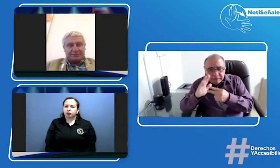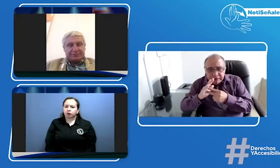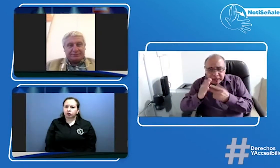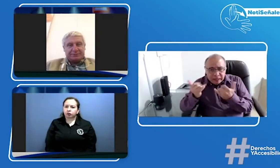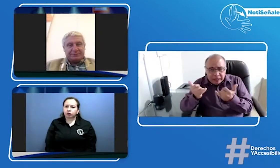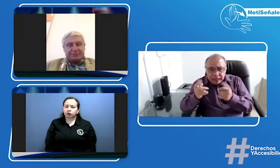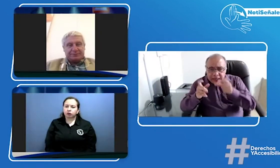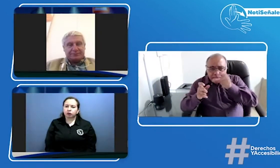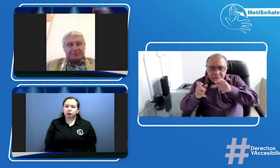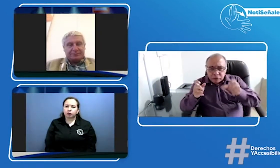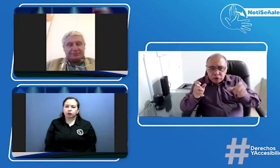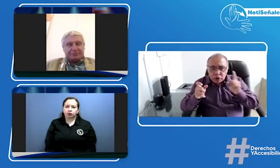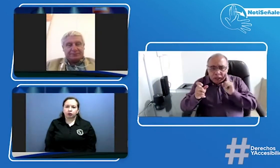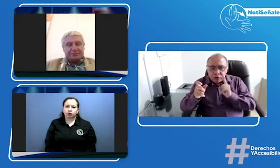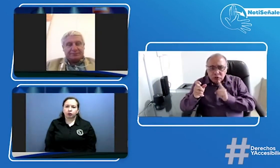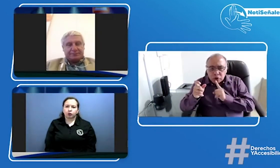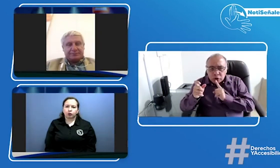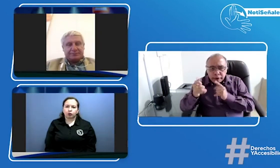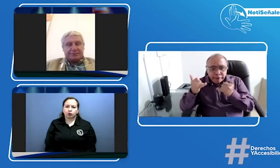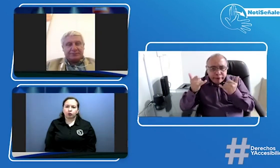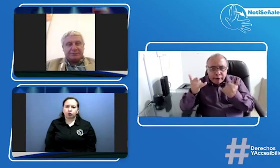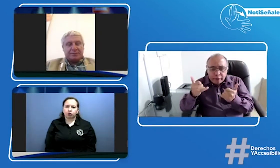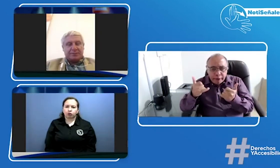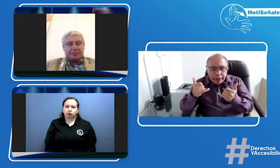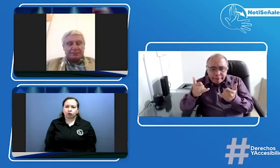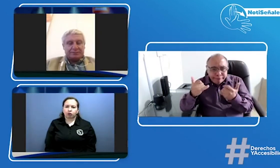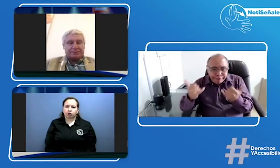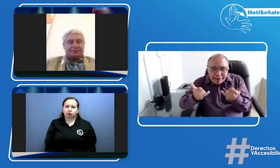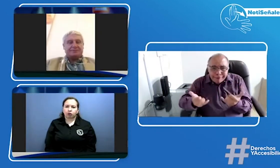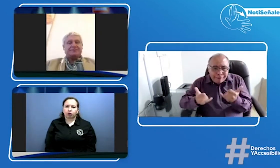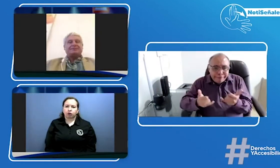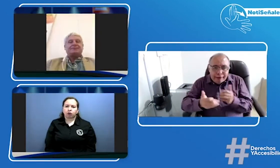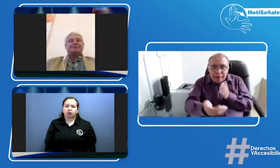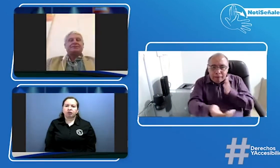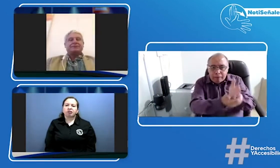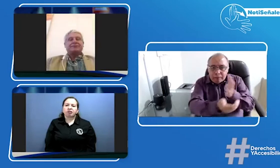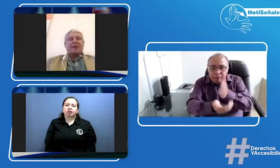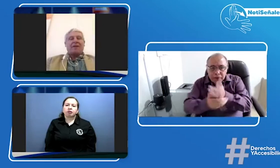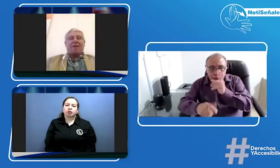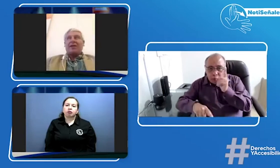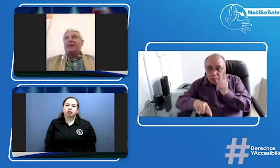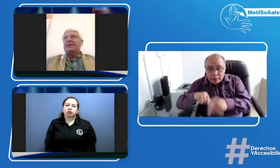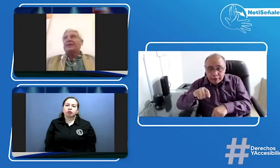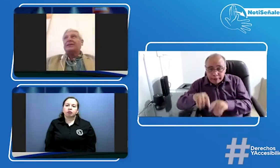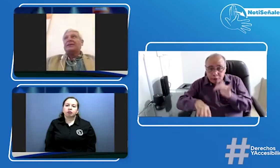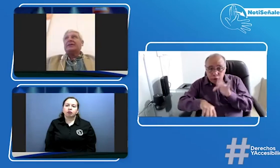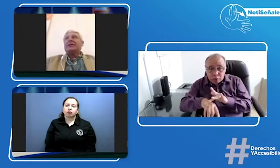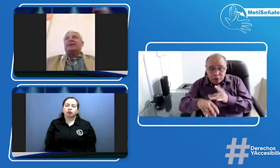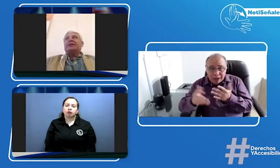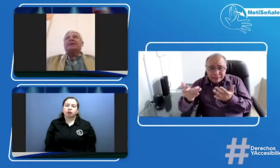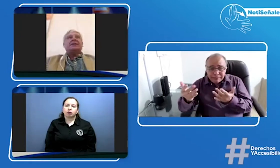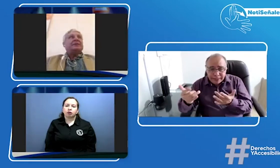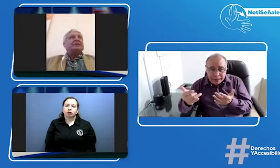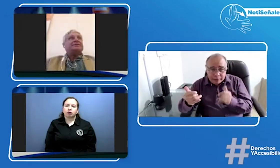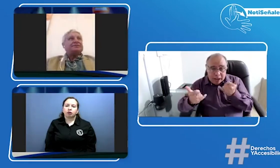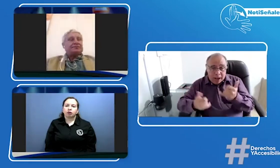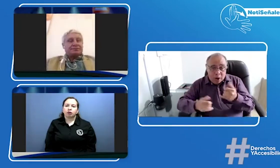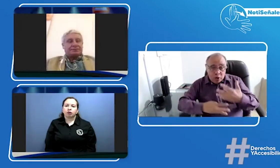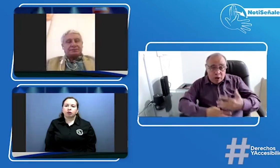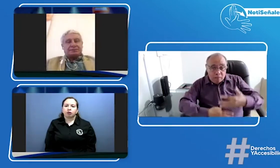quisiera preguntarle quiere decir esto entonces que si una persona en este mismo momento se dirige a los